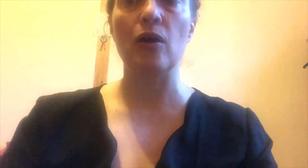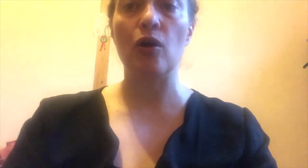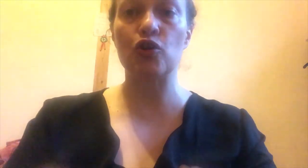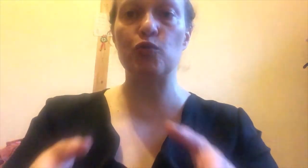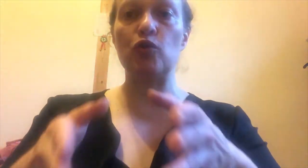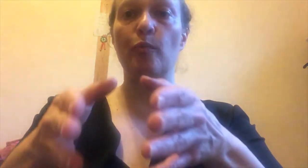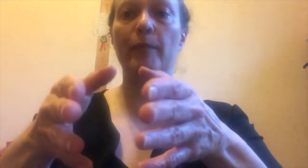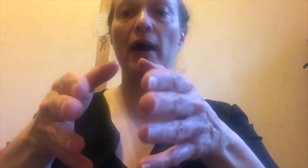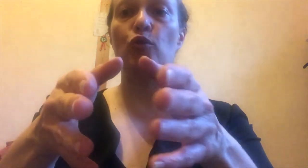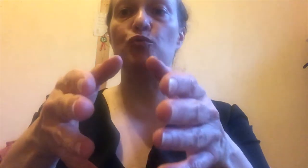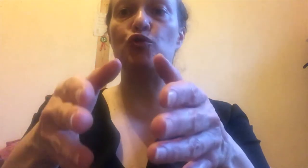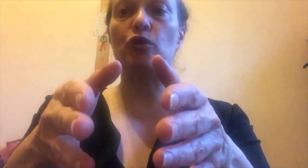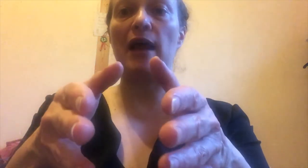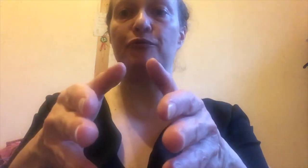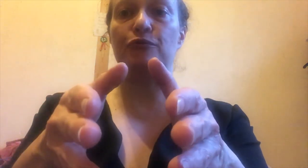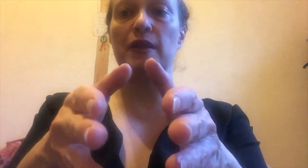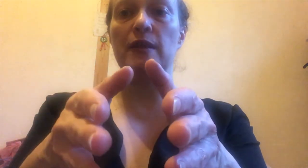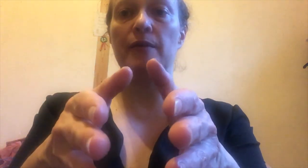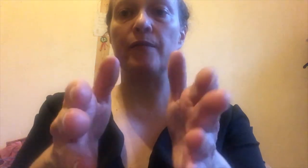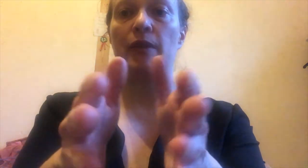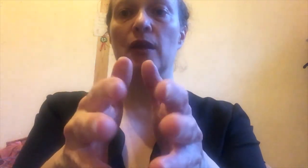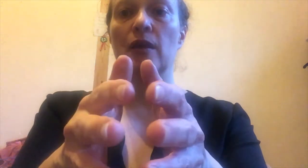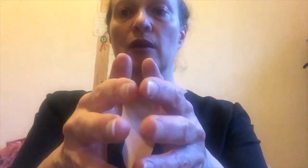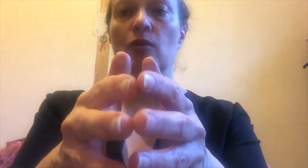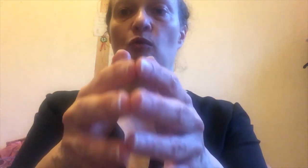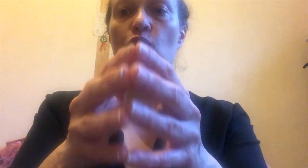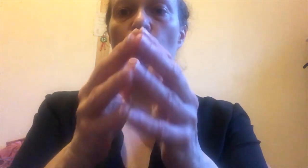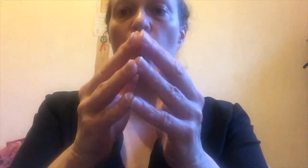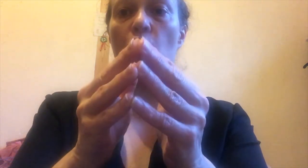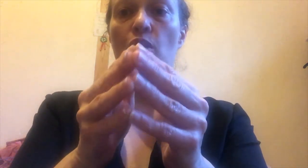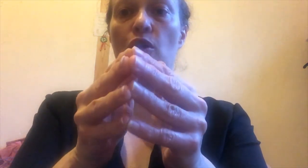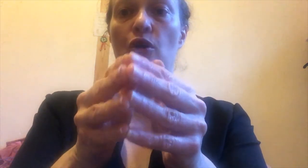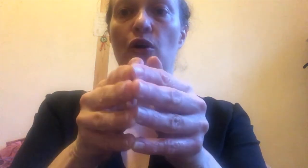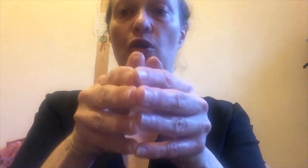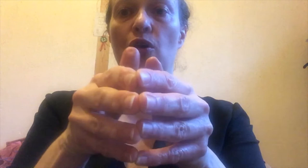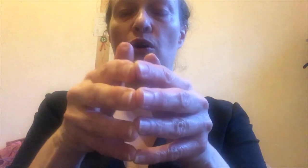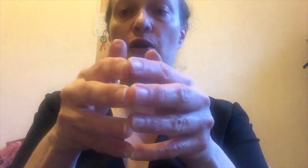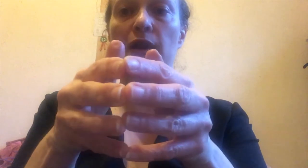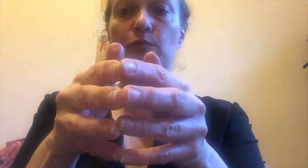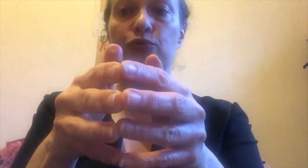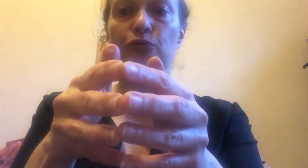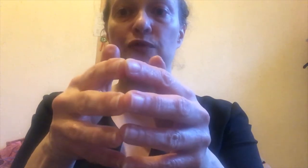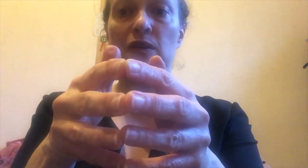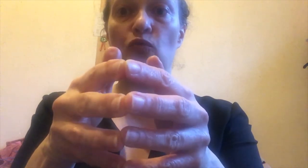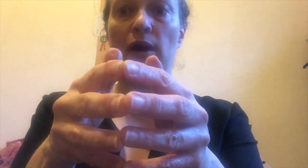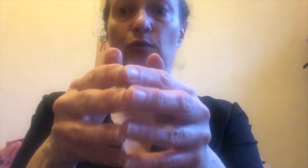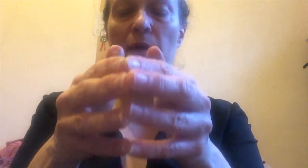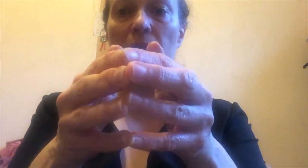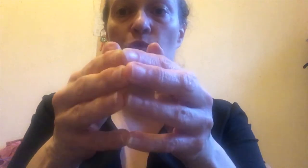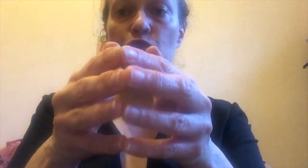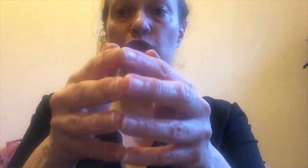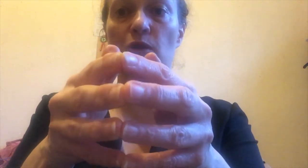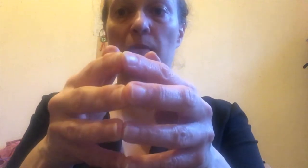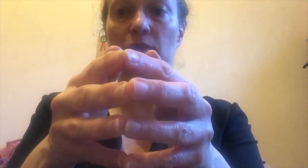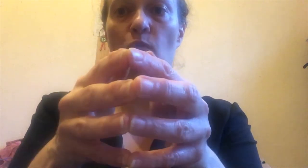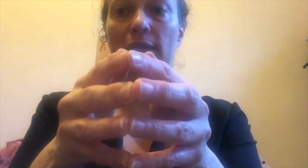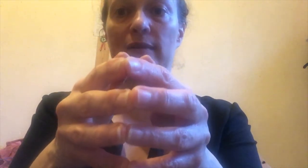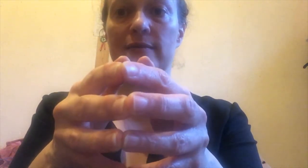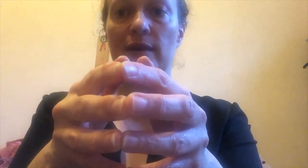Ensuite, on prépare le museau de la fouine. On colle les bouts de ses doigts de la main gauche et de la main droite les uns